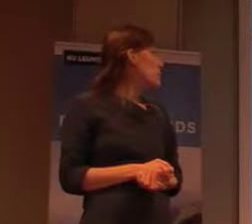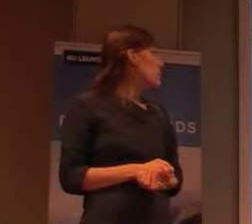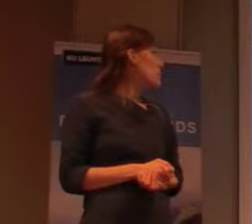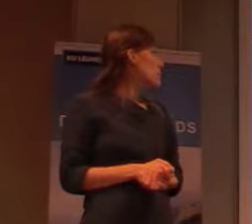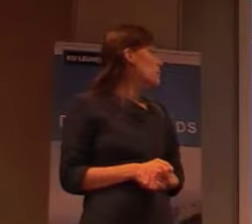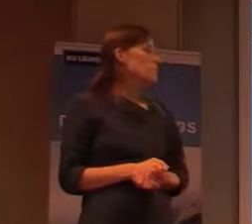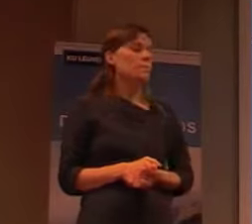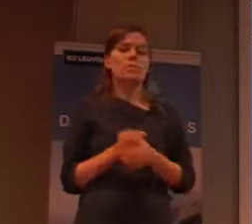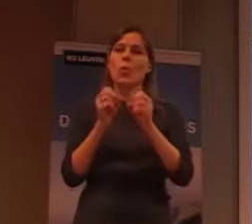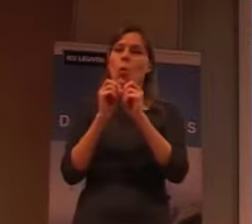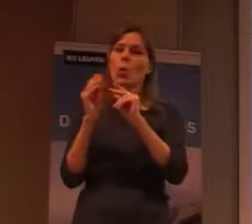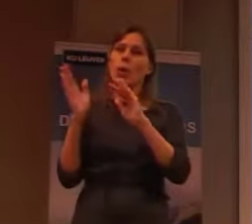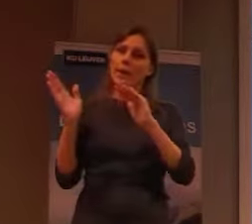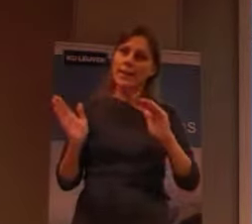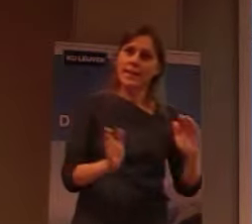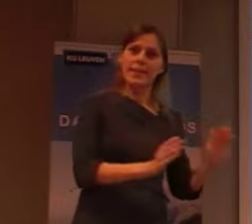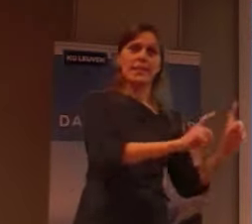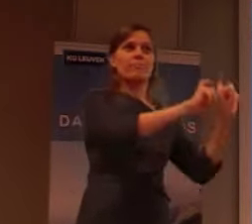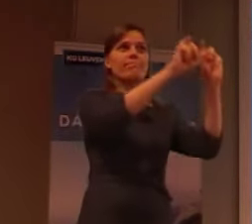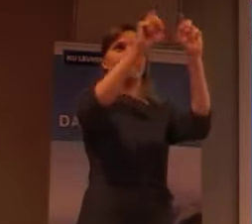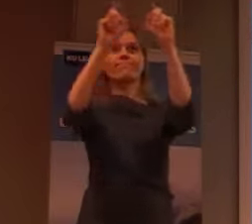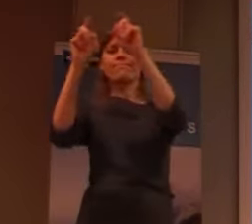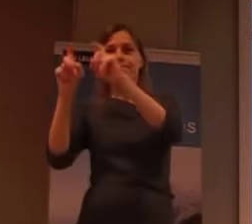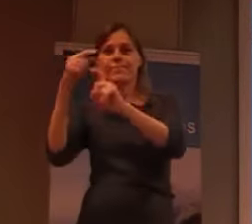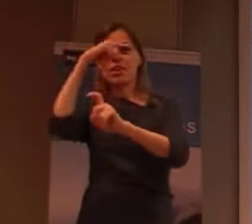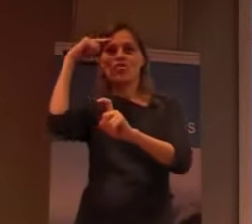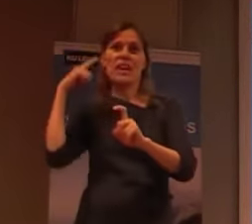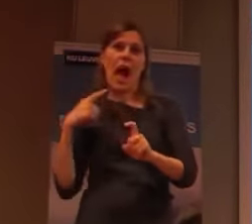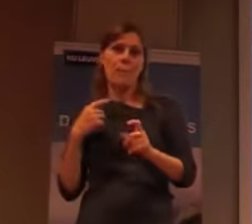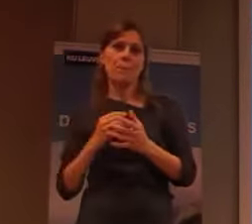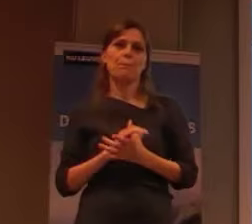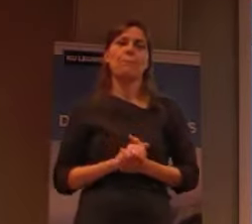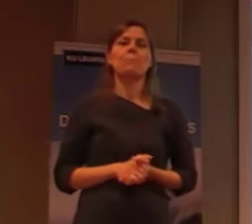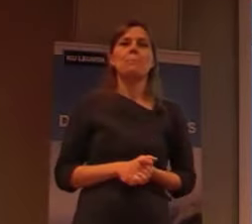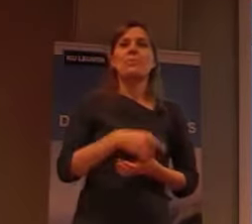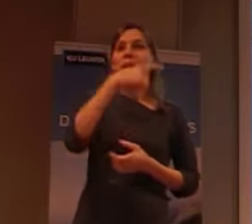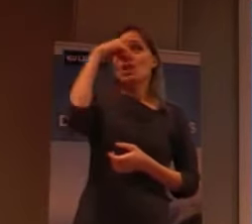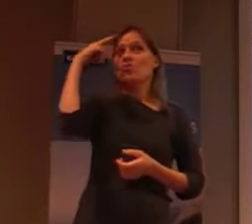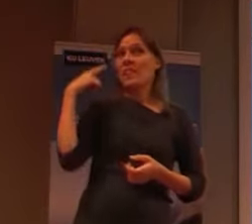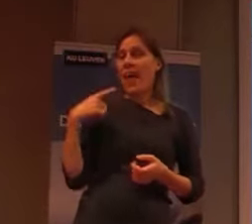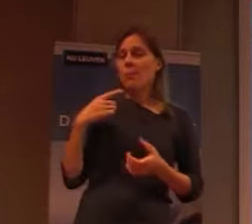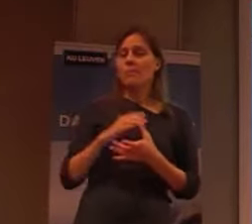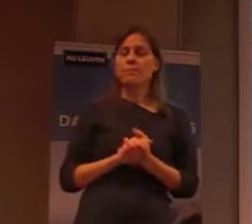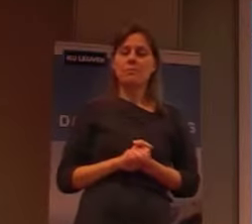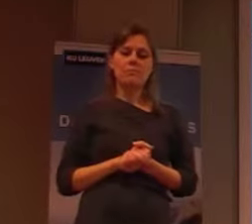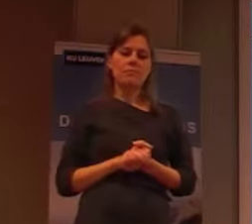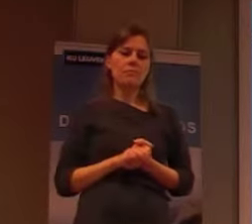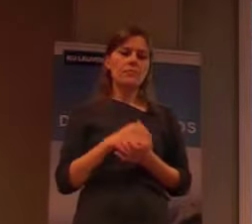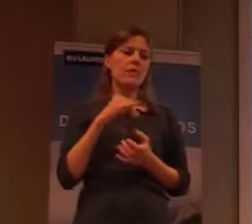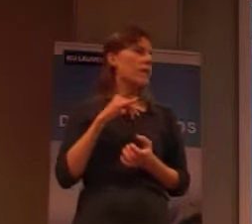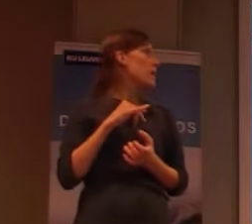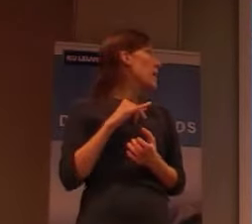Oké, dan gaan we eventjes naar China. En in China hebben we in de Yunnan